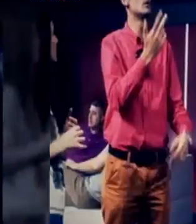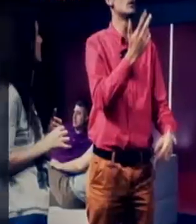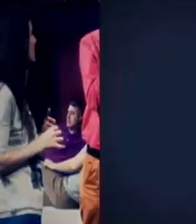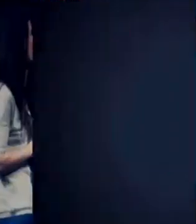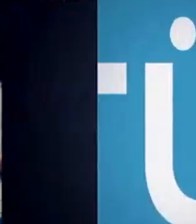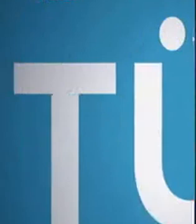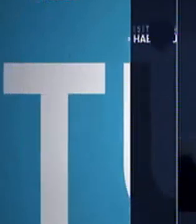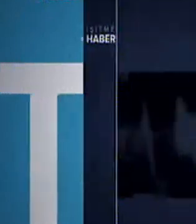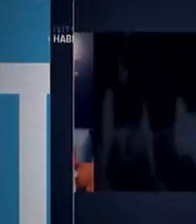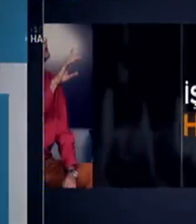İNTRO